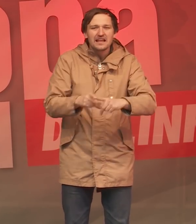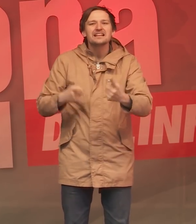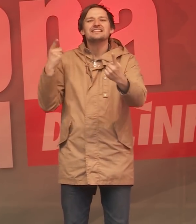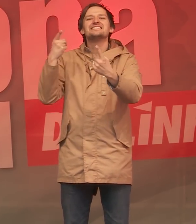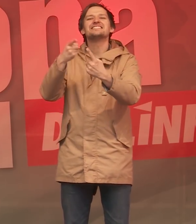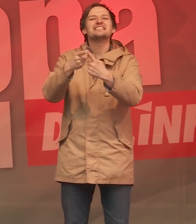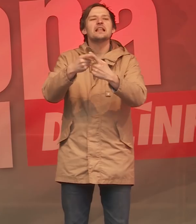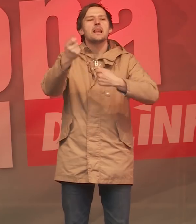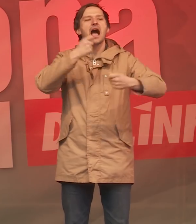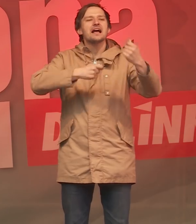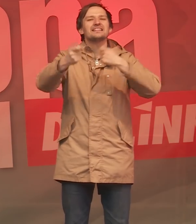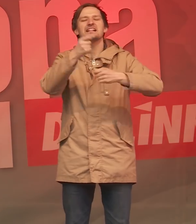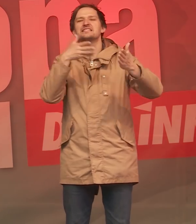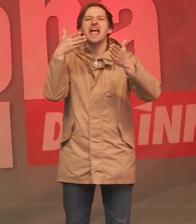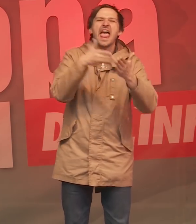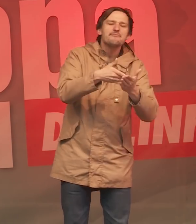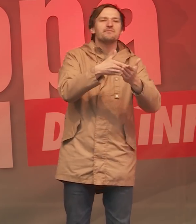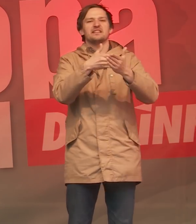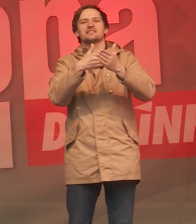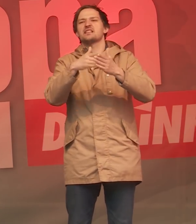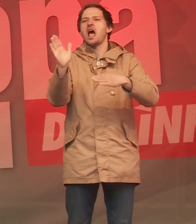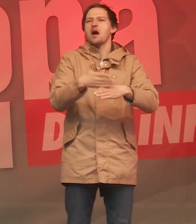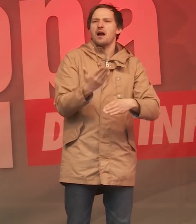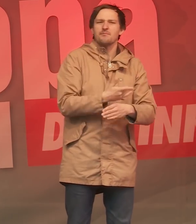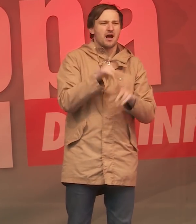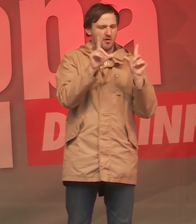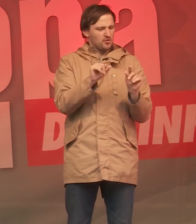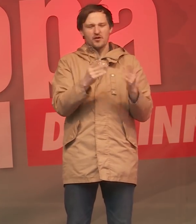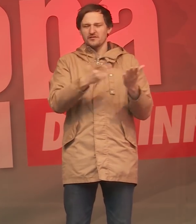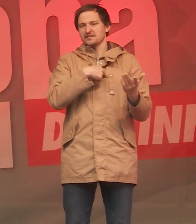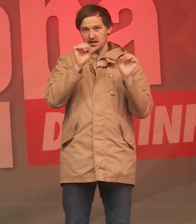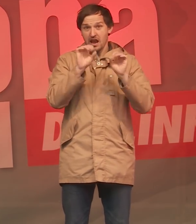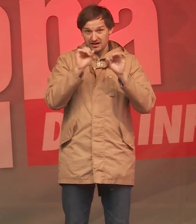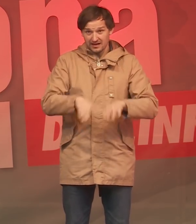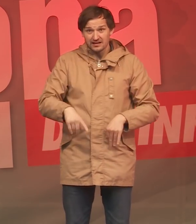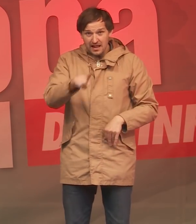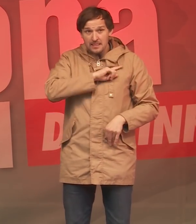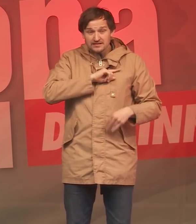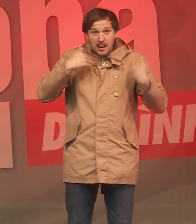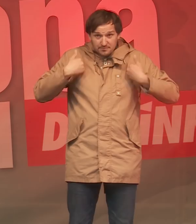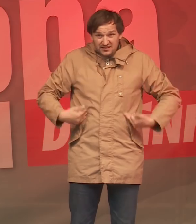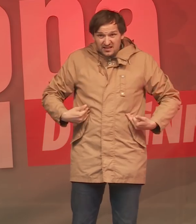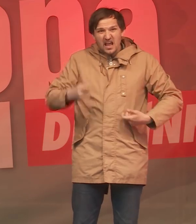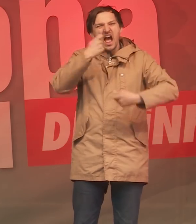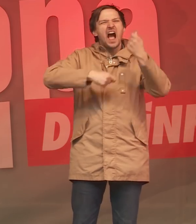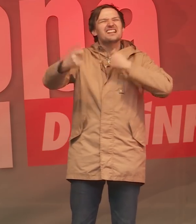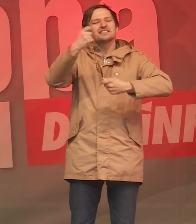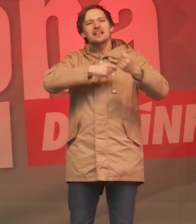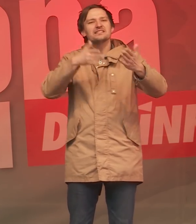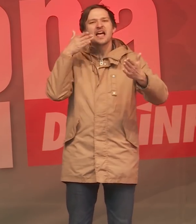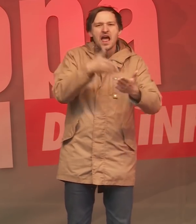sogenannte Handelshemmnisse abzubauen. Und ich kann hier gut erklären, was ein Handelshemmnis ist. Ich bin ein Handelshemmnis, wenn ich als